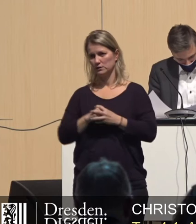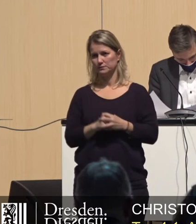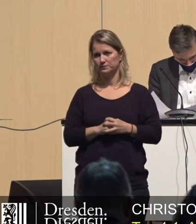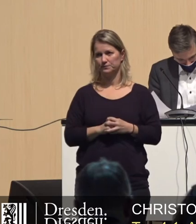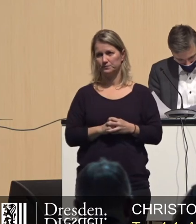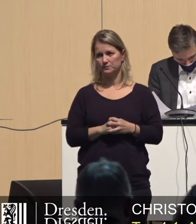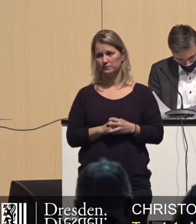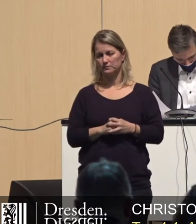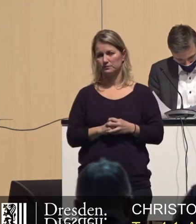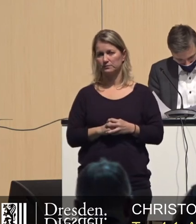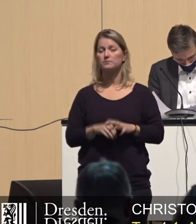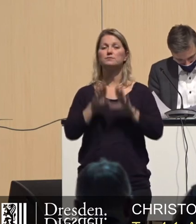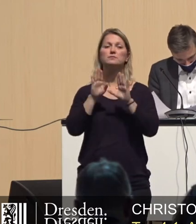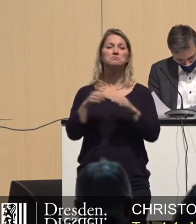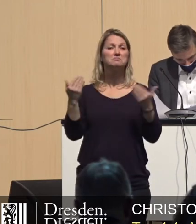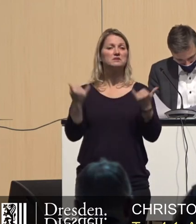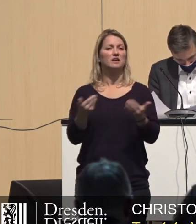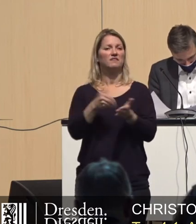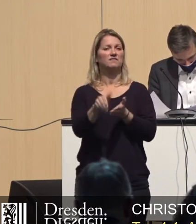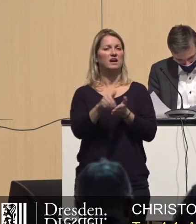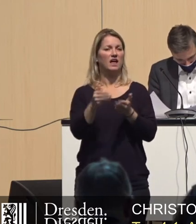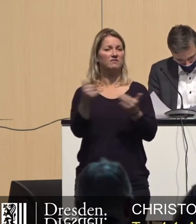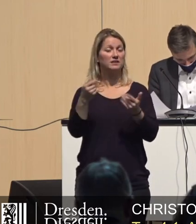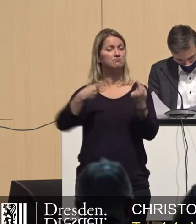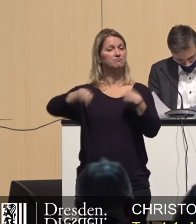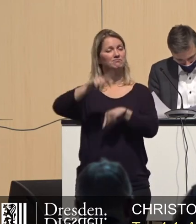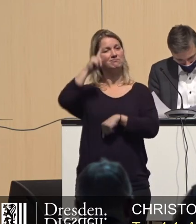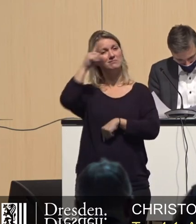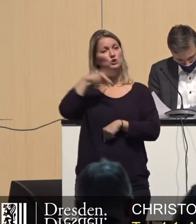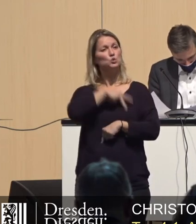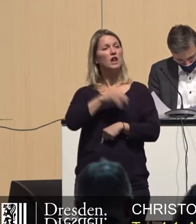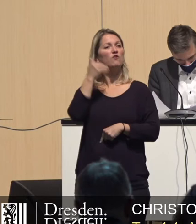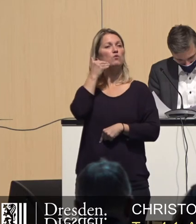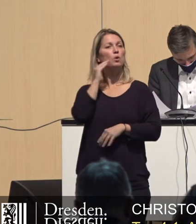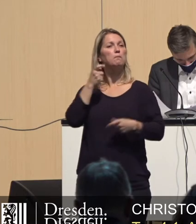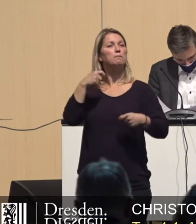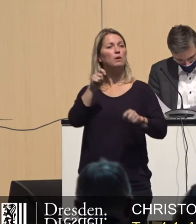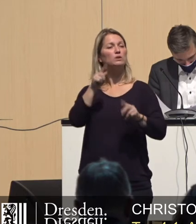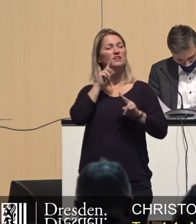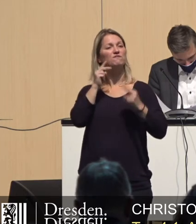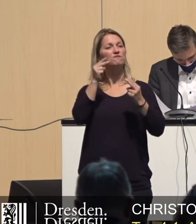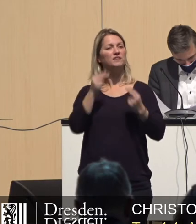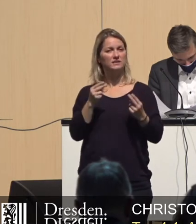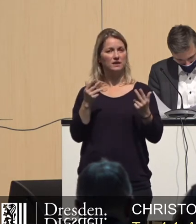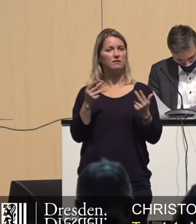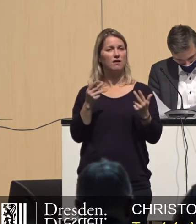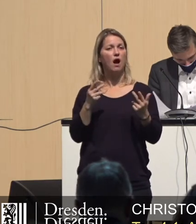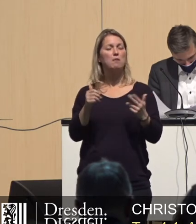So, meine Damen und Herren, wie geht es jetzt weiter? Wir denken, Sozialwohnungen zu bauen ist wichtig. Ich muss aber sagen, leider.